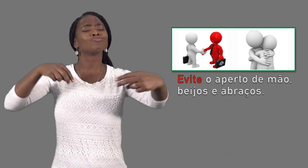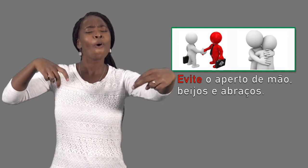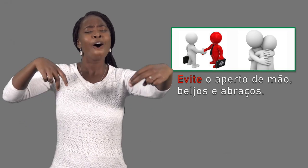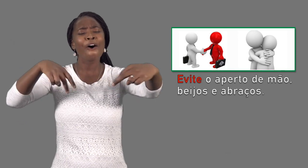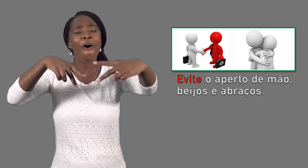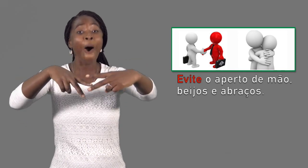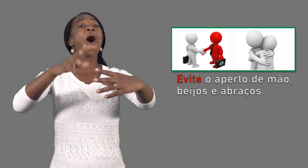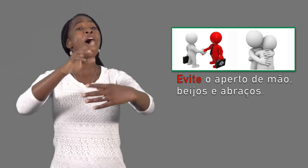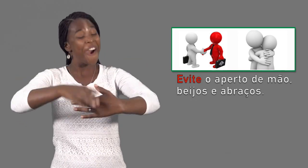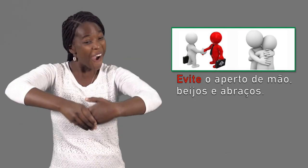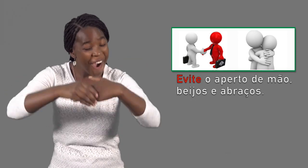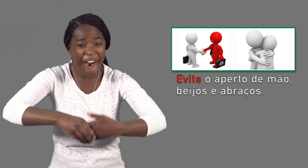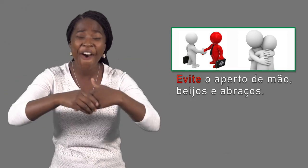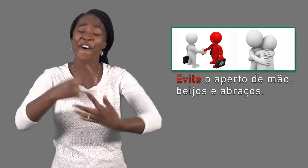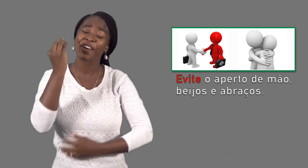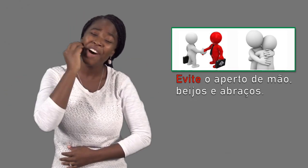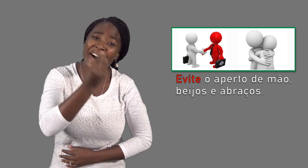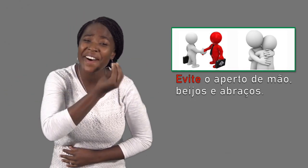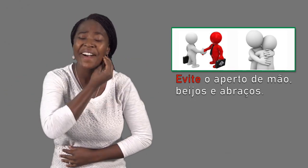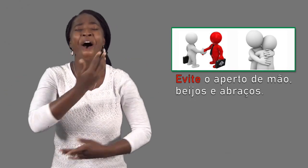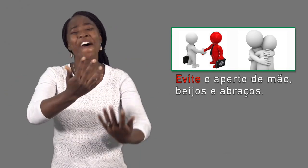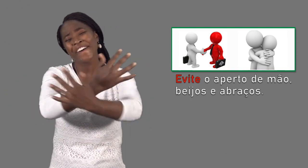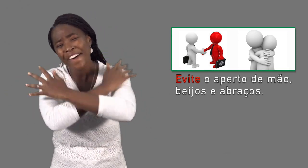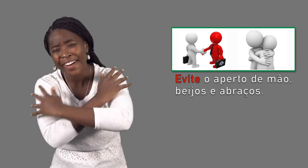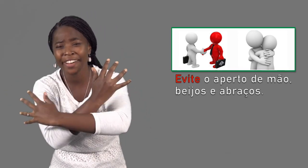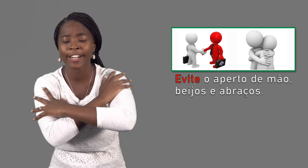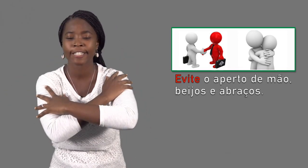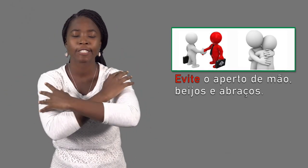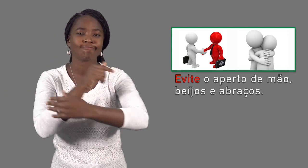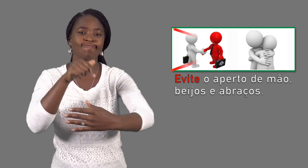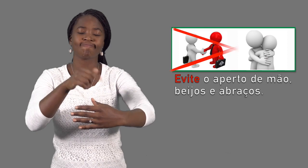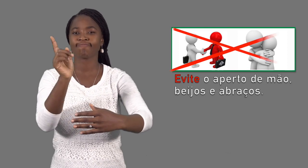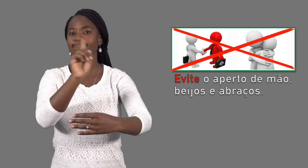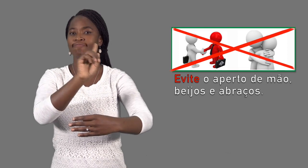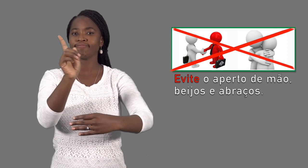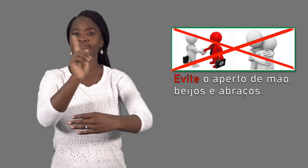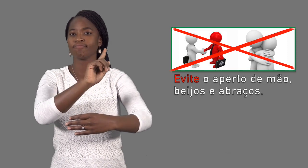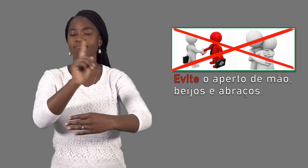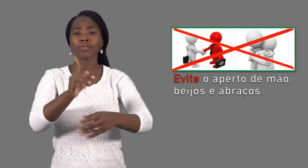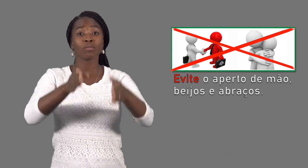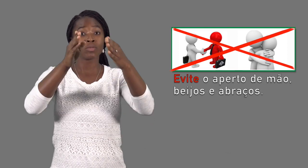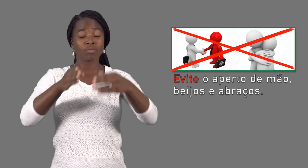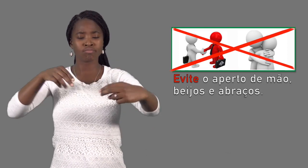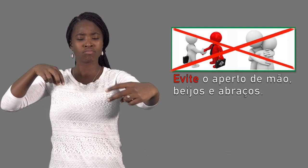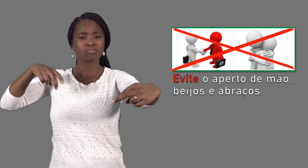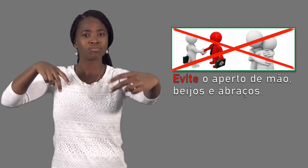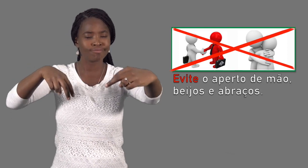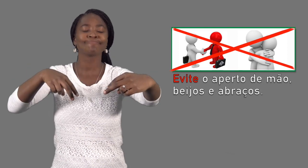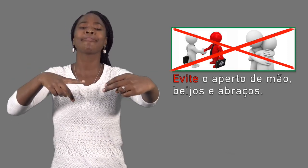alguém, não dê beijinhos e nem abraço. Isto é errado. Saúde a pessoa à